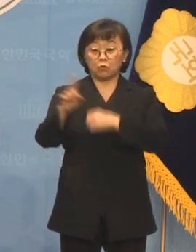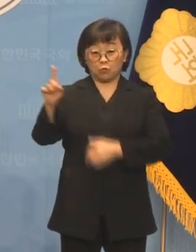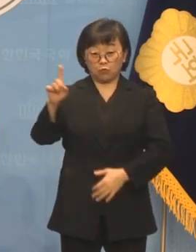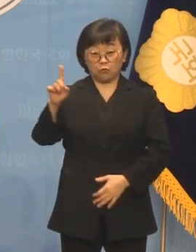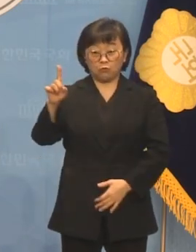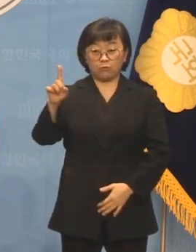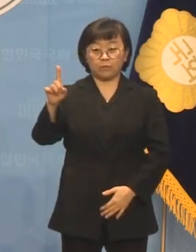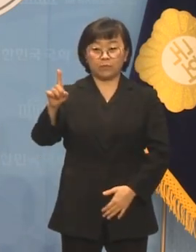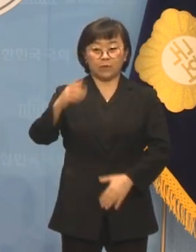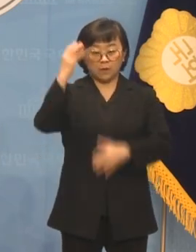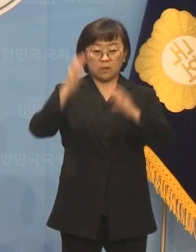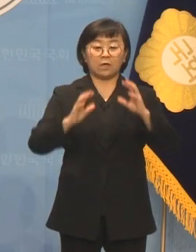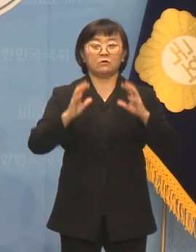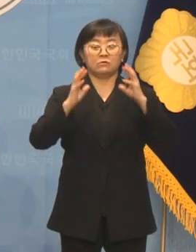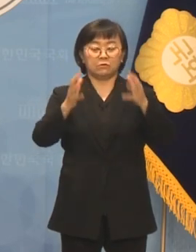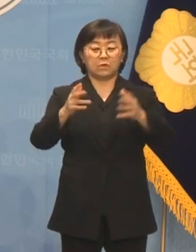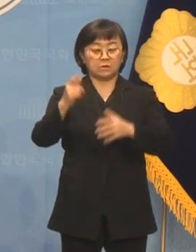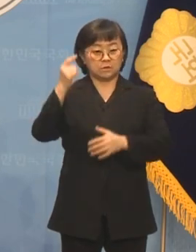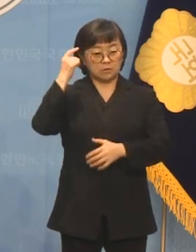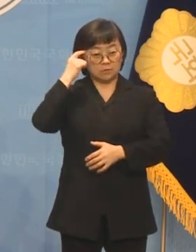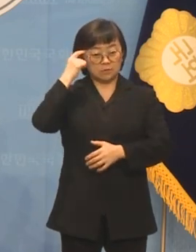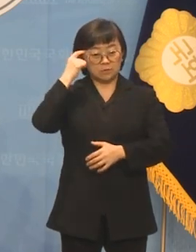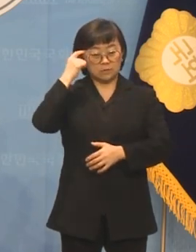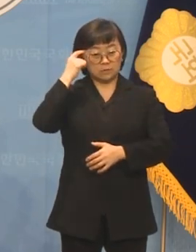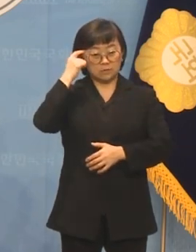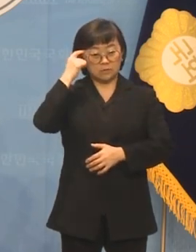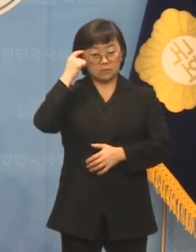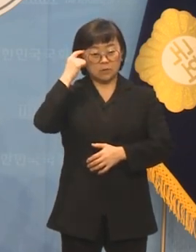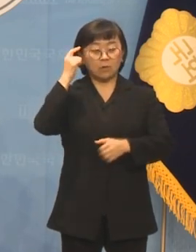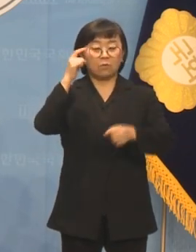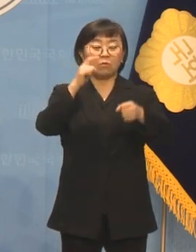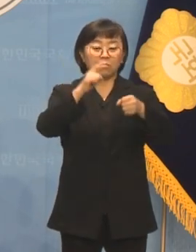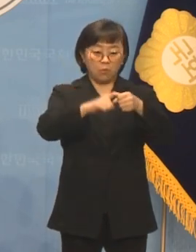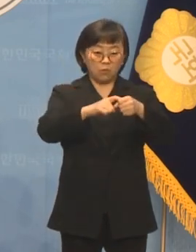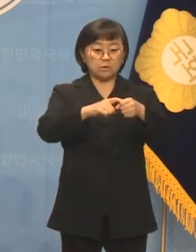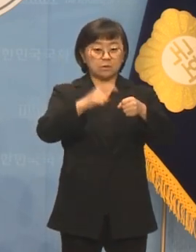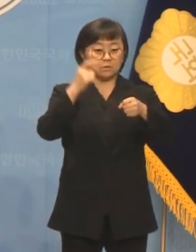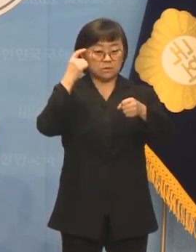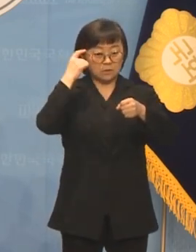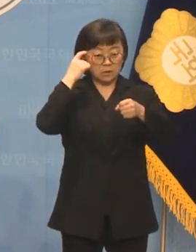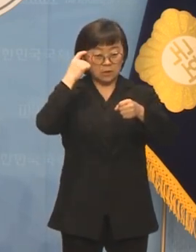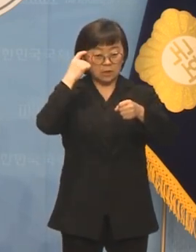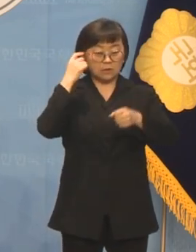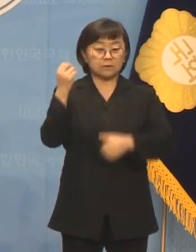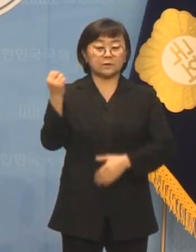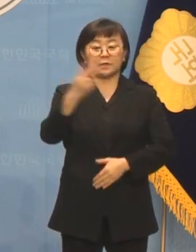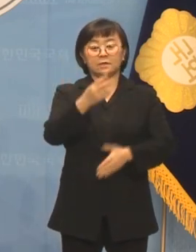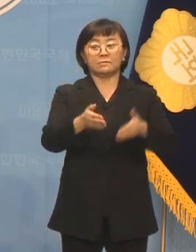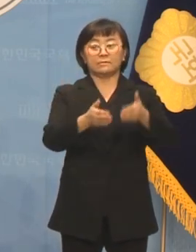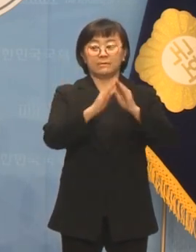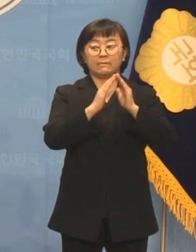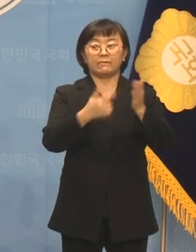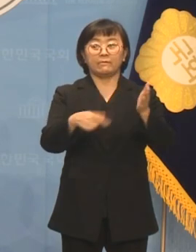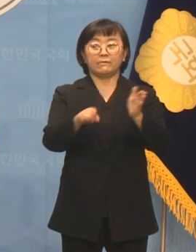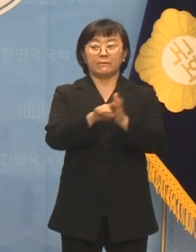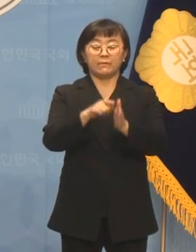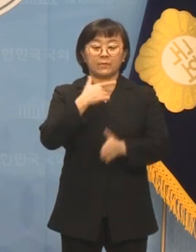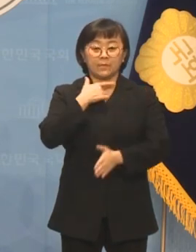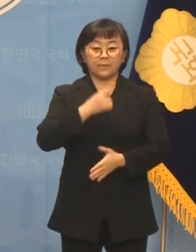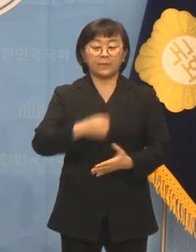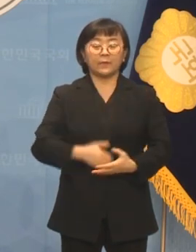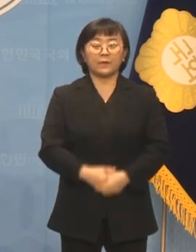대한민국의 정신과 목적의식을 재정립하길 희망하기 때문입니다.